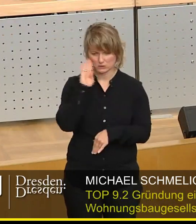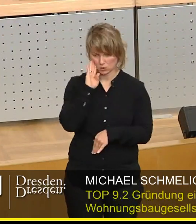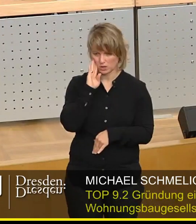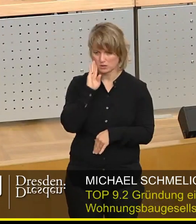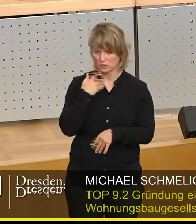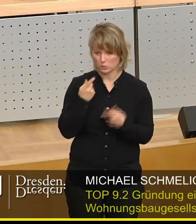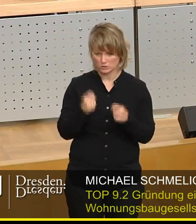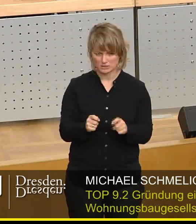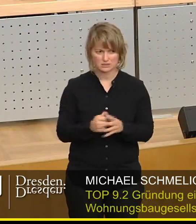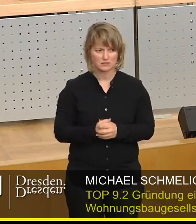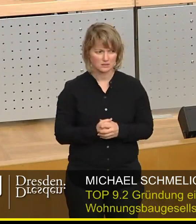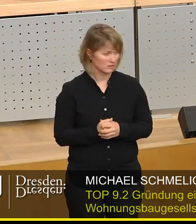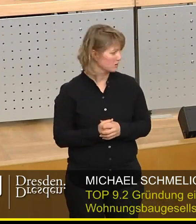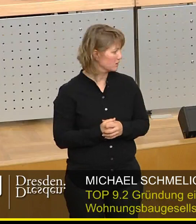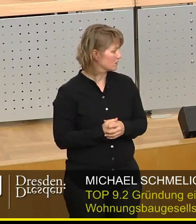zu bedienen.